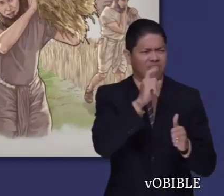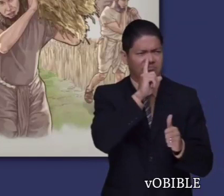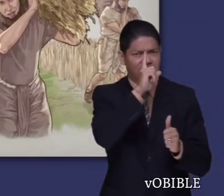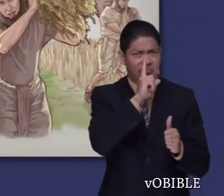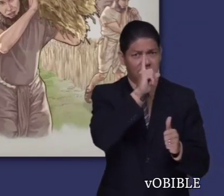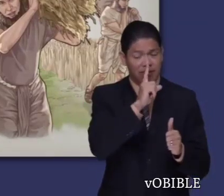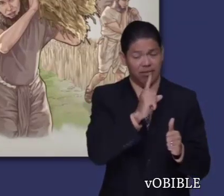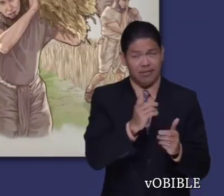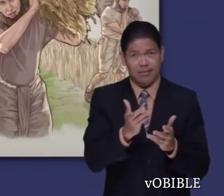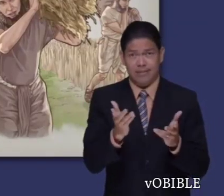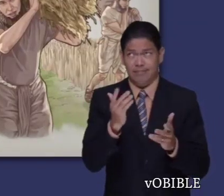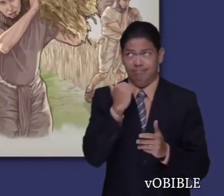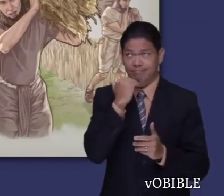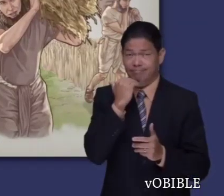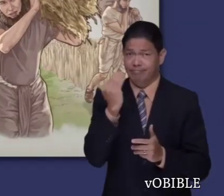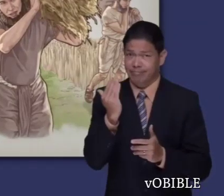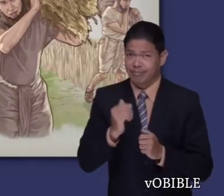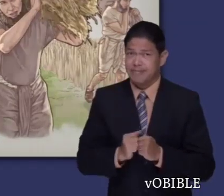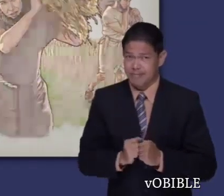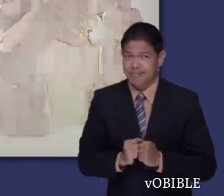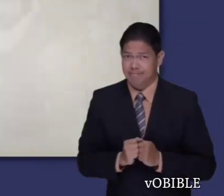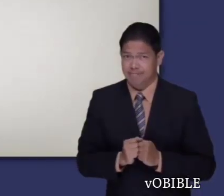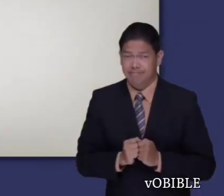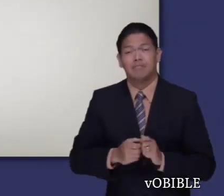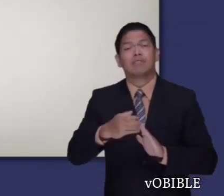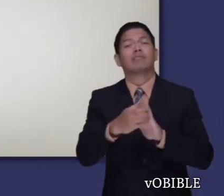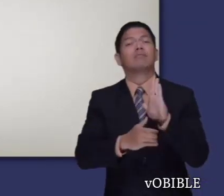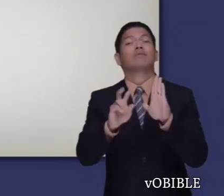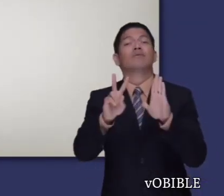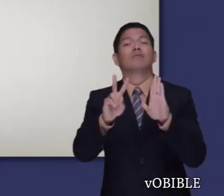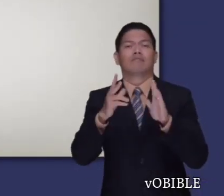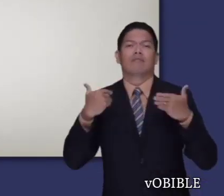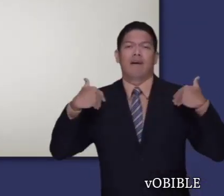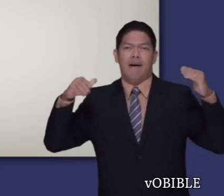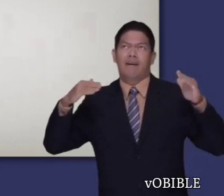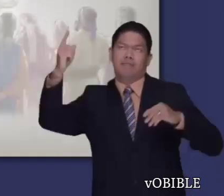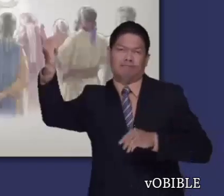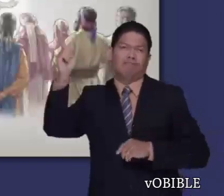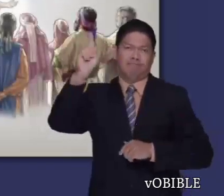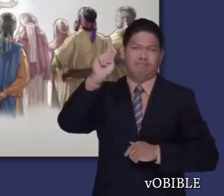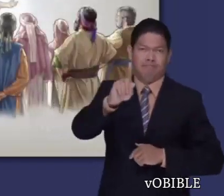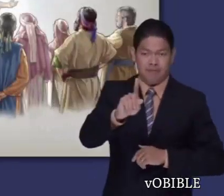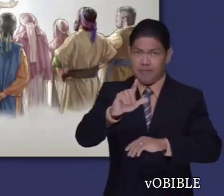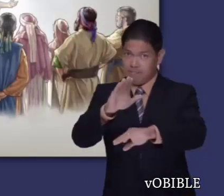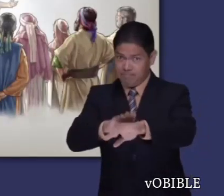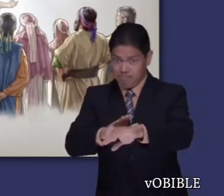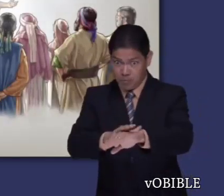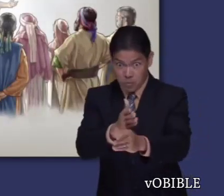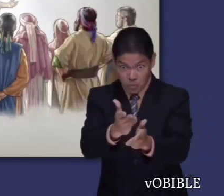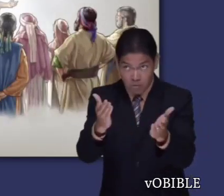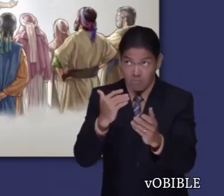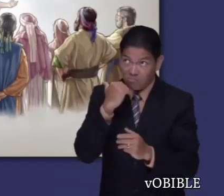de sus habitantes a hacer trabajos forzados. En el capítulo 2, un ángel les da una advertencia a los